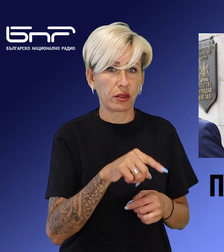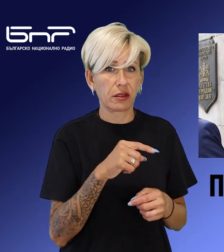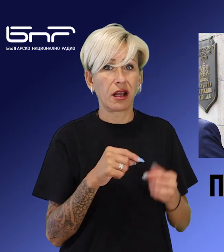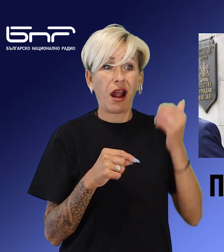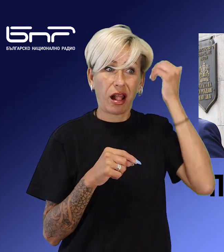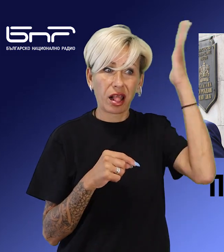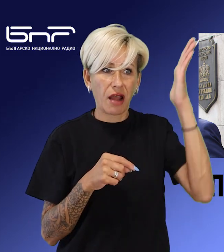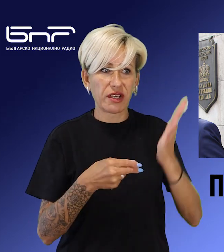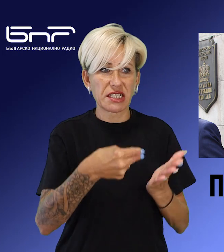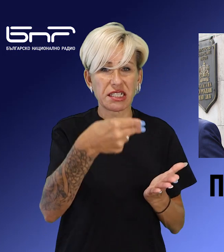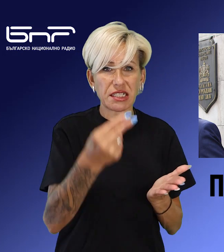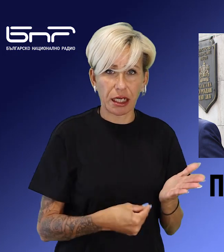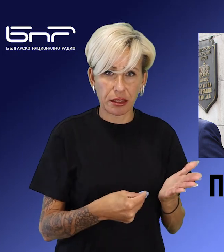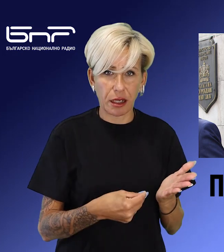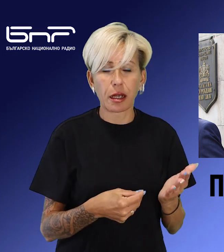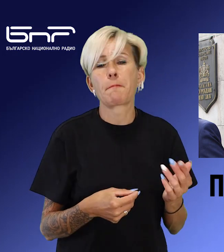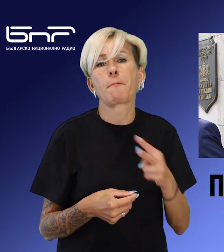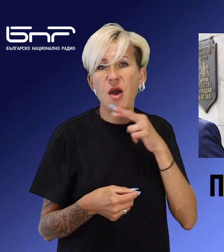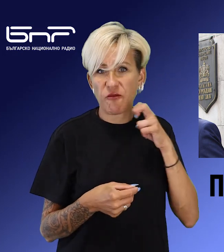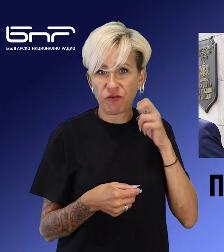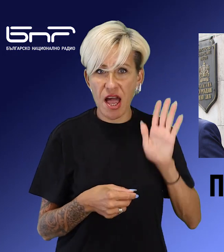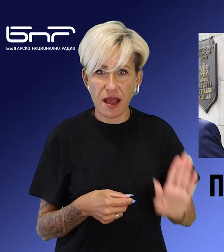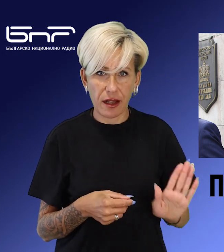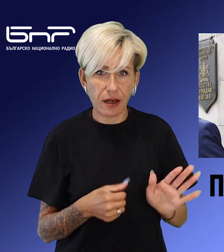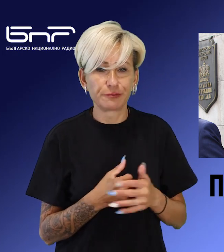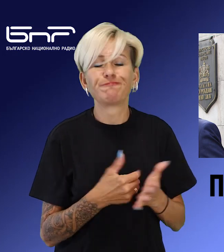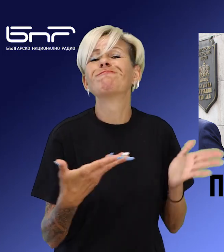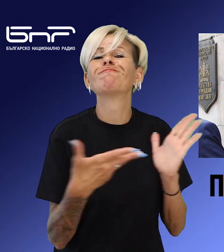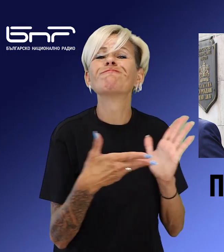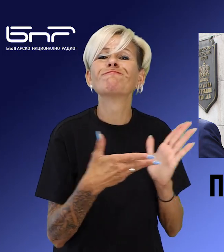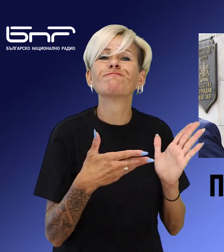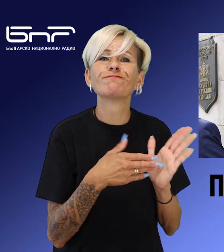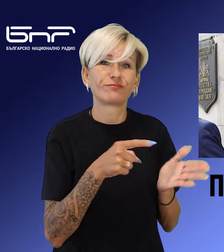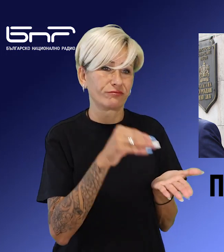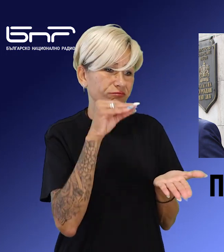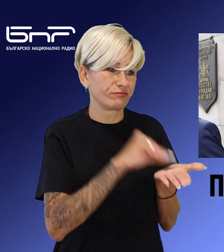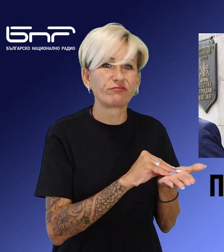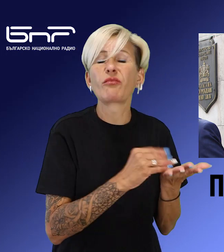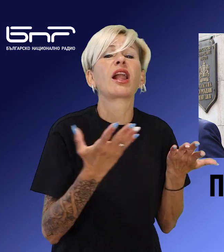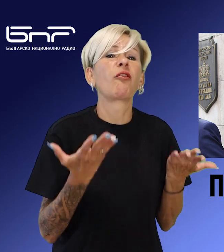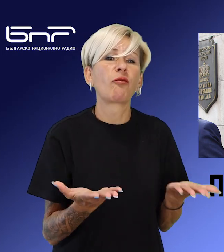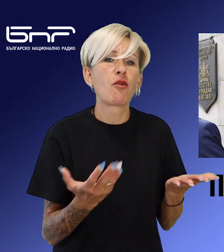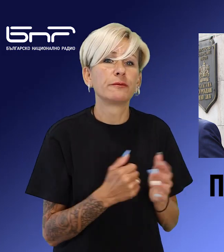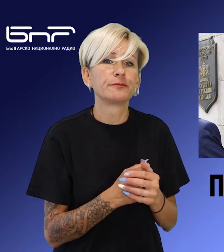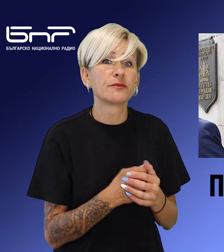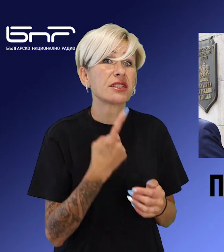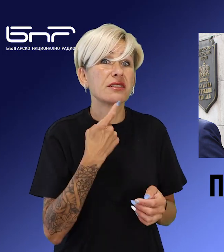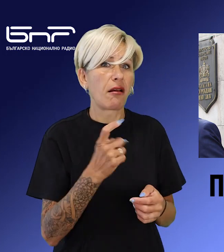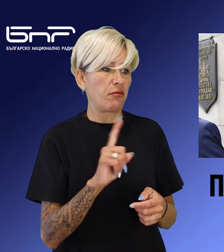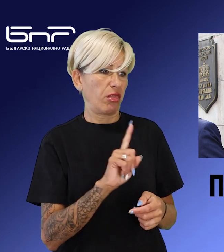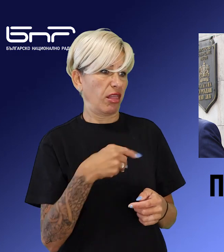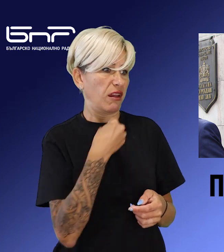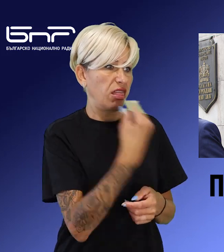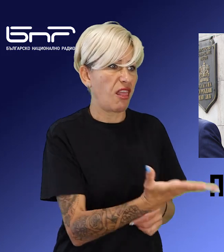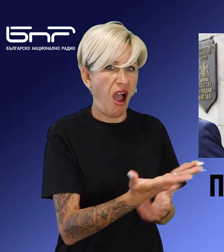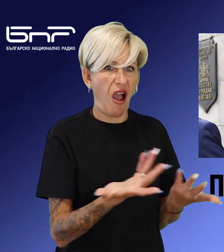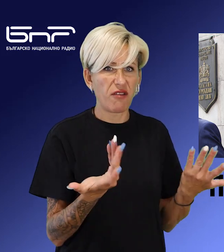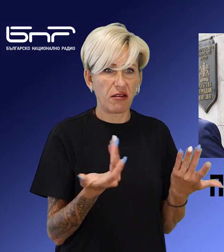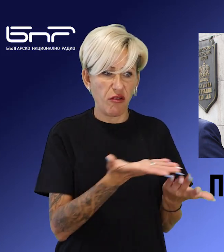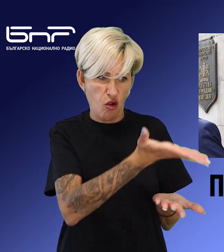на Мевере Петър Тодоров от Поста и приложените към него мотиви на правителството. Това научи току-що Българското национално радио.